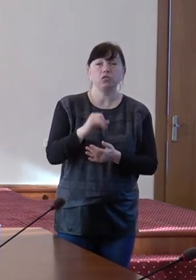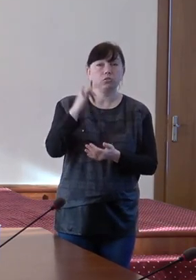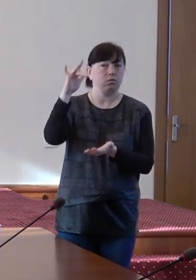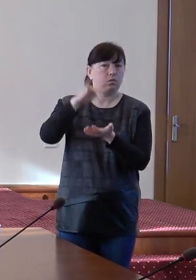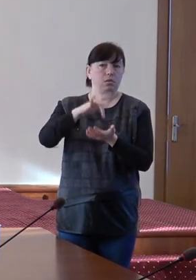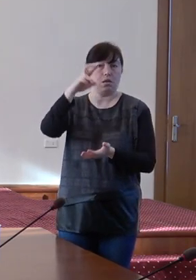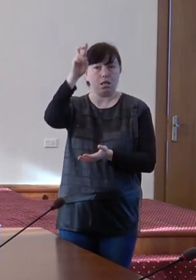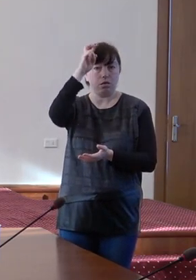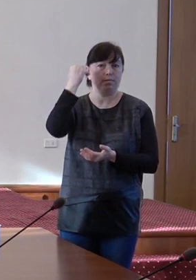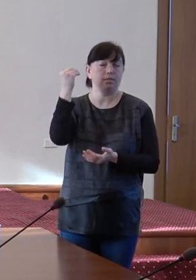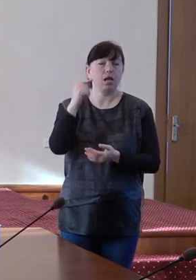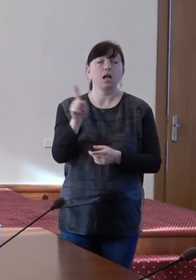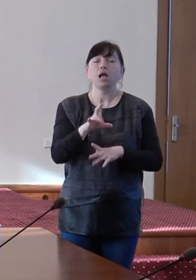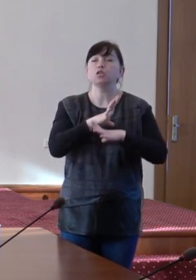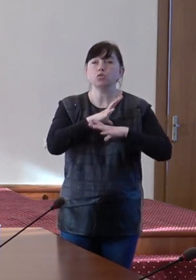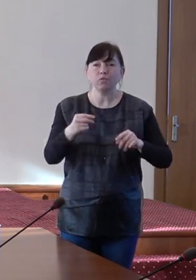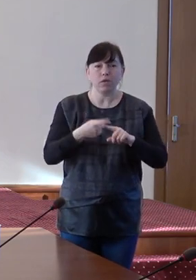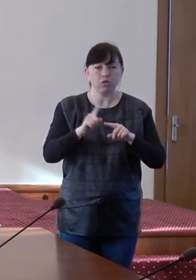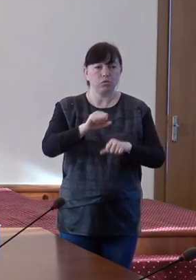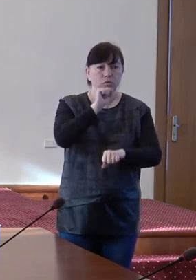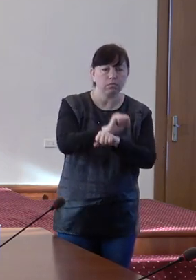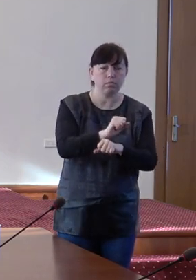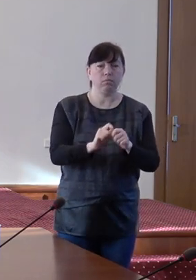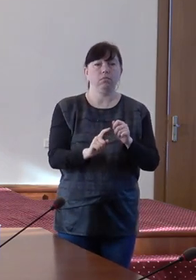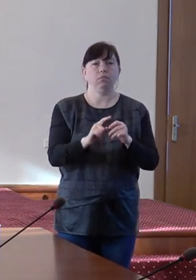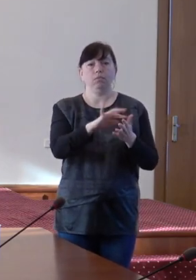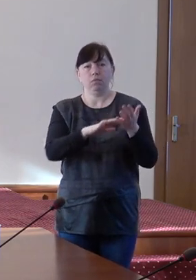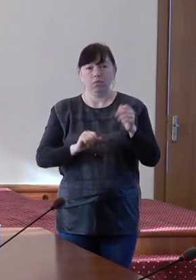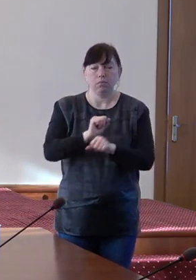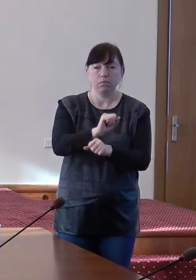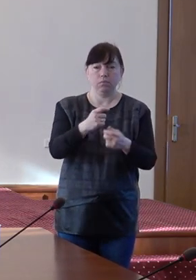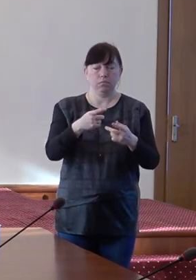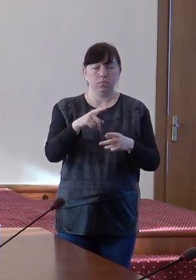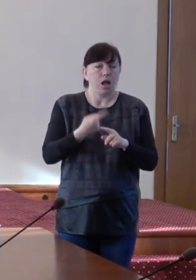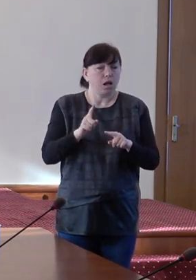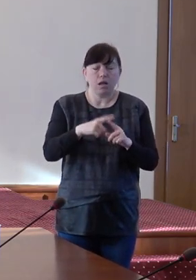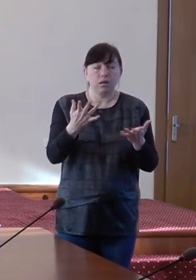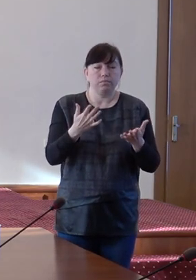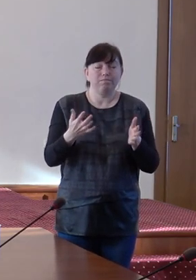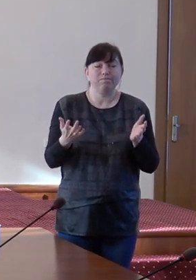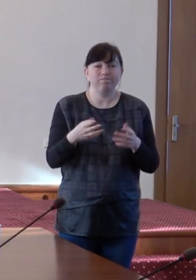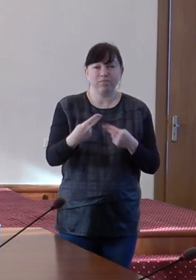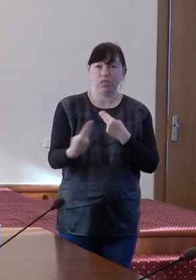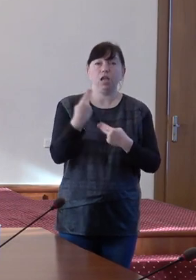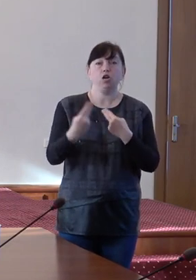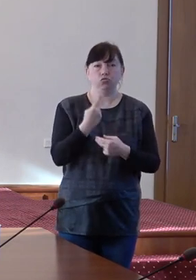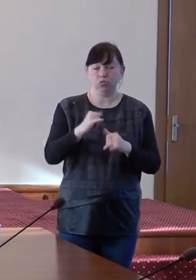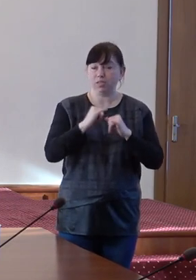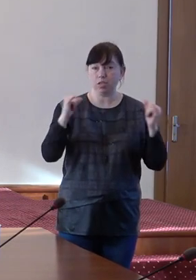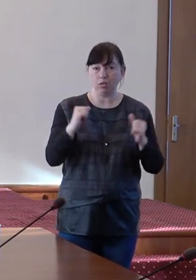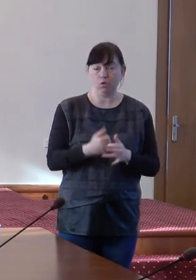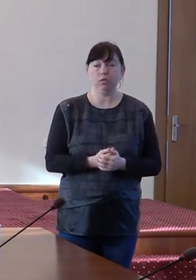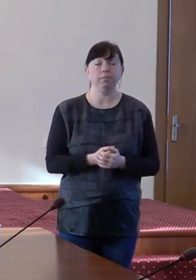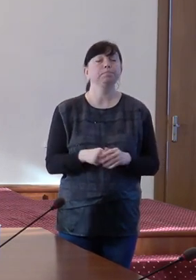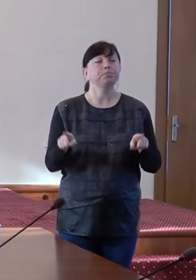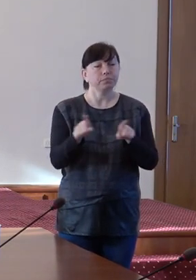stat, în așa fel încât să nu mai avem aceste oscilații pe care le observăm în permanent. În al doilea rând, urmează să